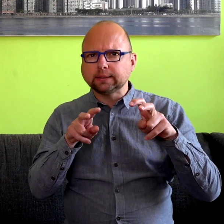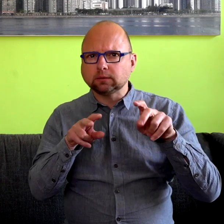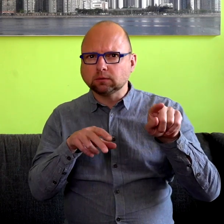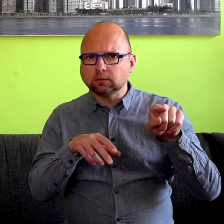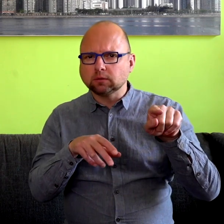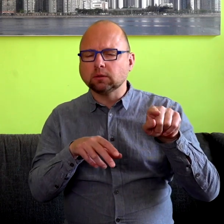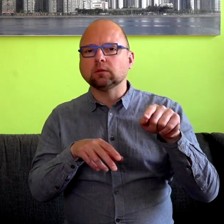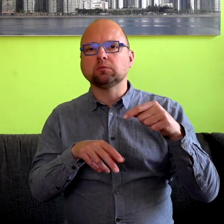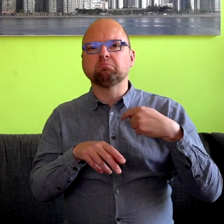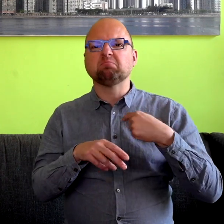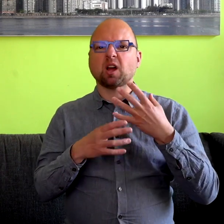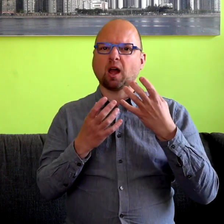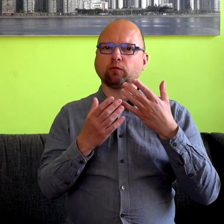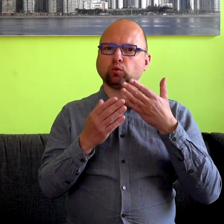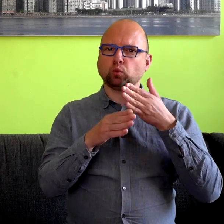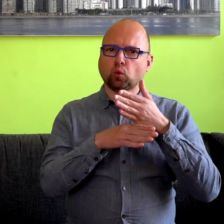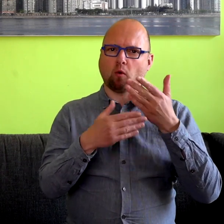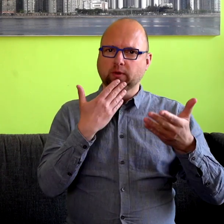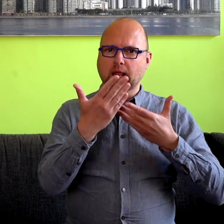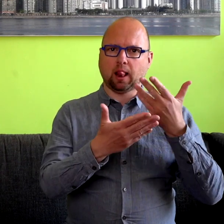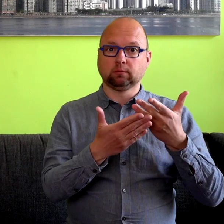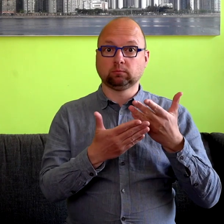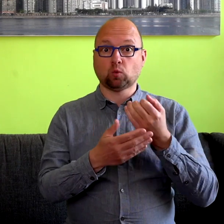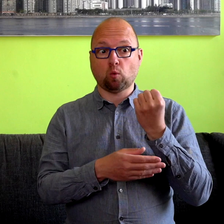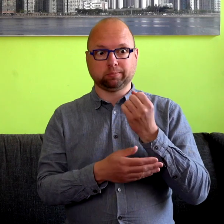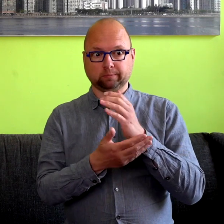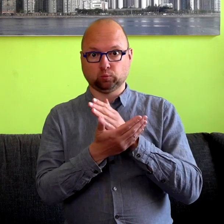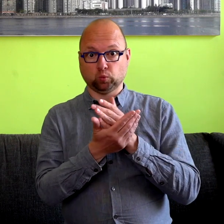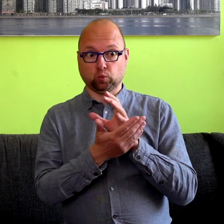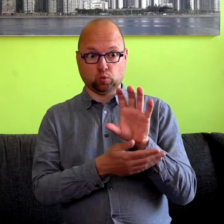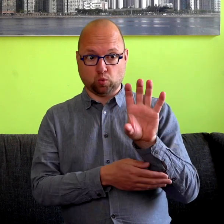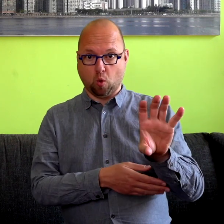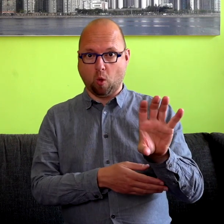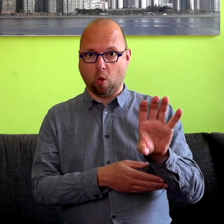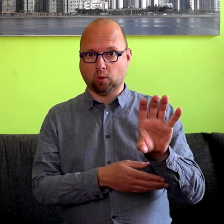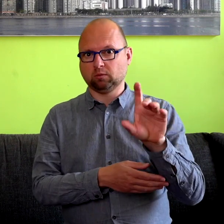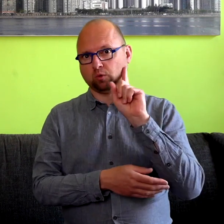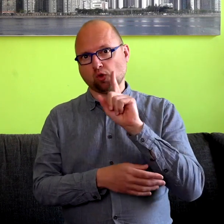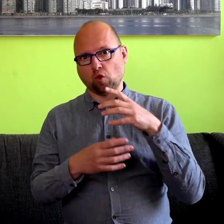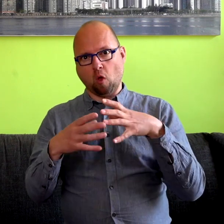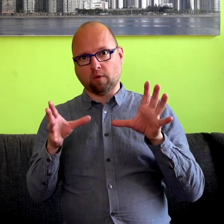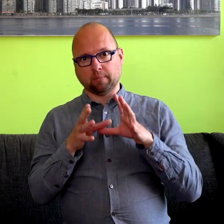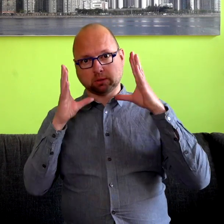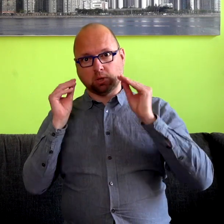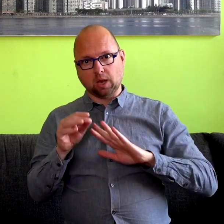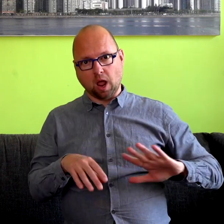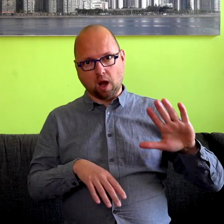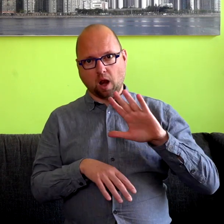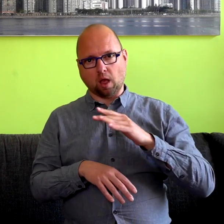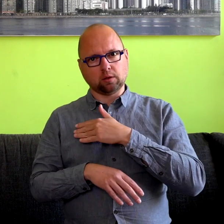Die tolk op tv dat is een lang gekoesterde wens van de dove gemeenschap in Nederland. We hebben die al heel lange